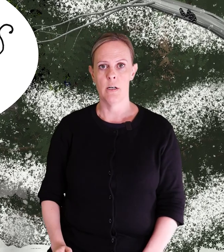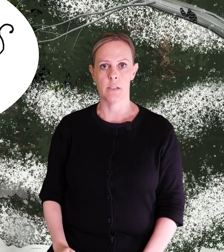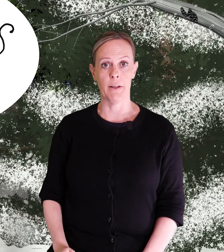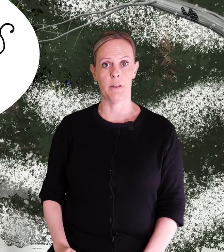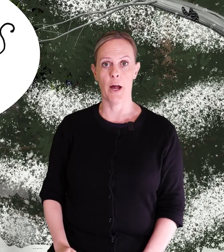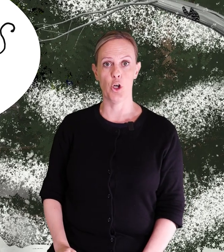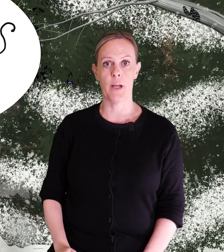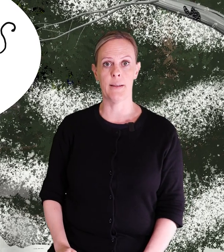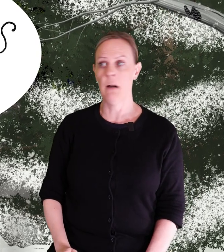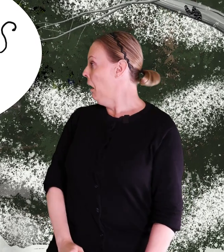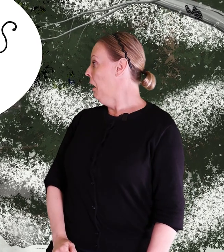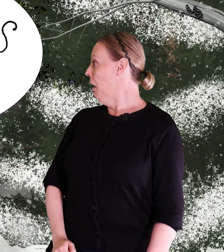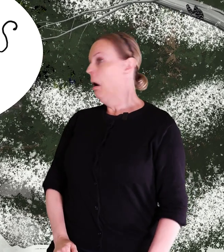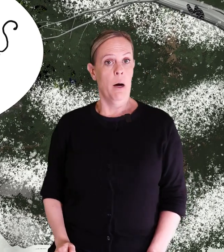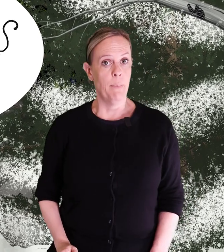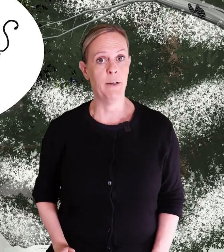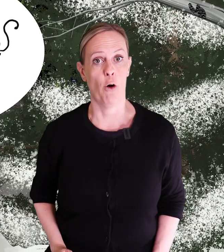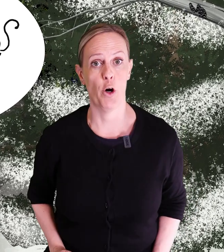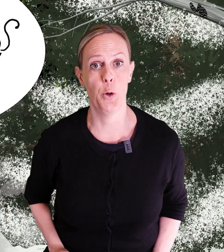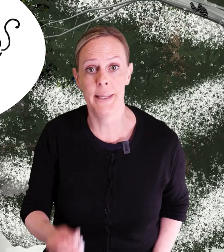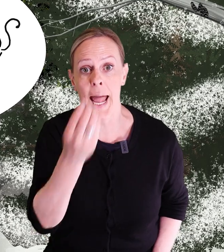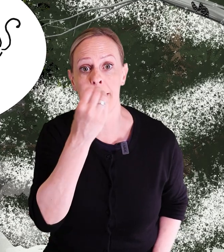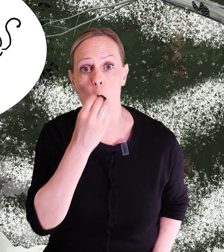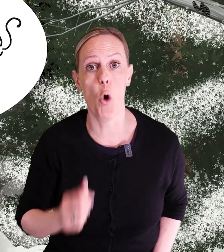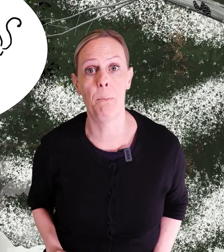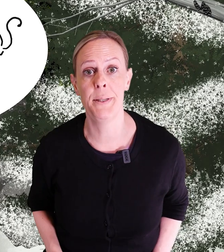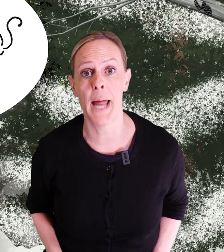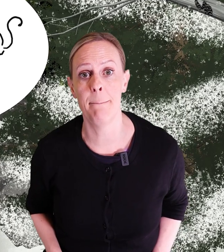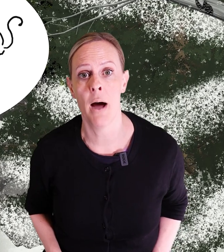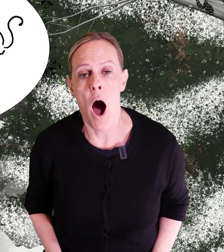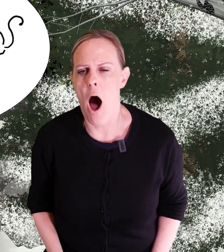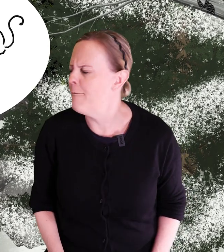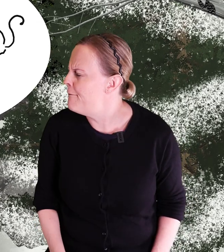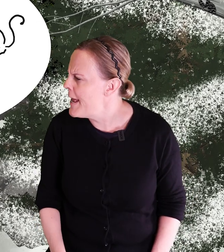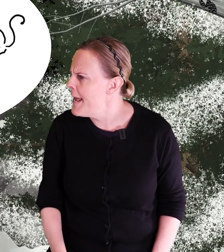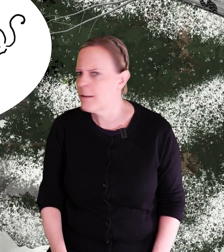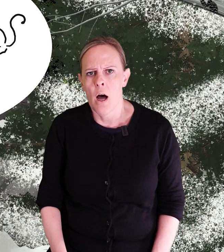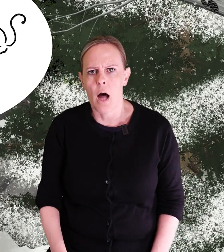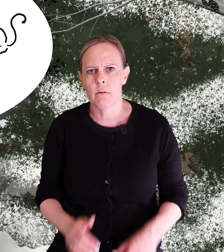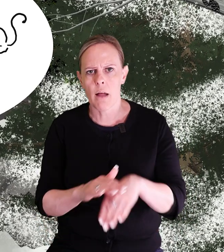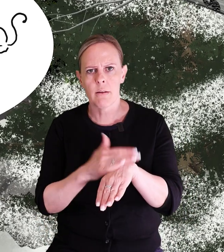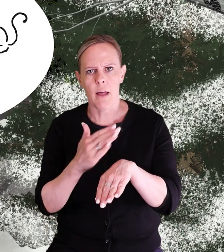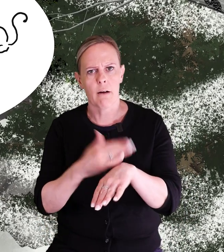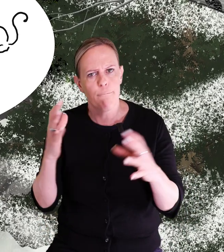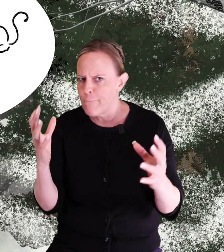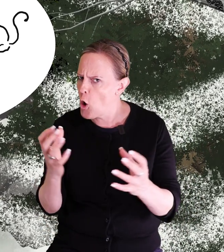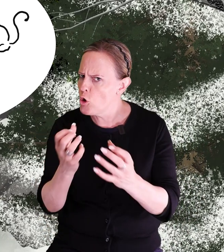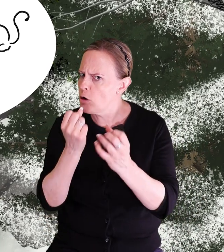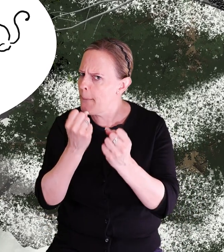Svante rycker till. Men då får du inte äta upp dem. Han vet att katter kan fånga